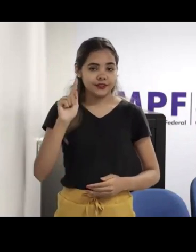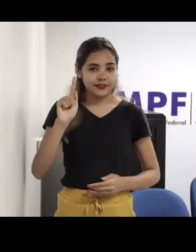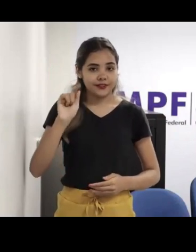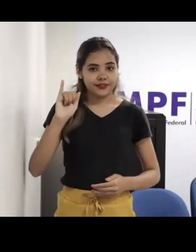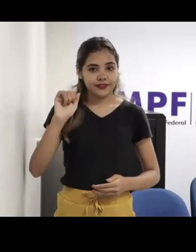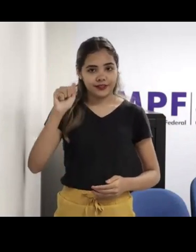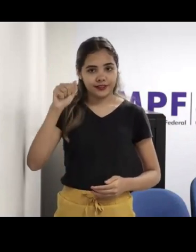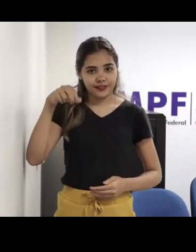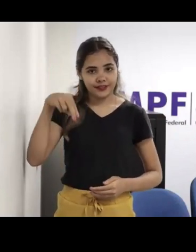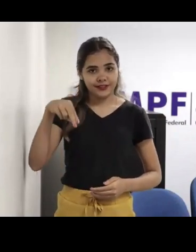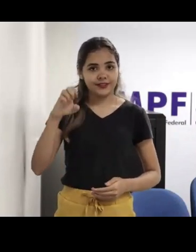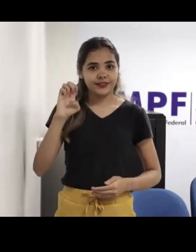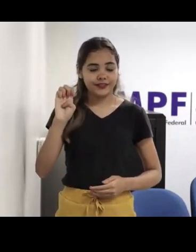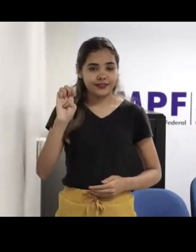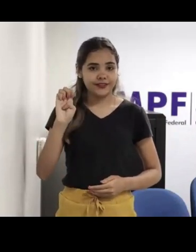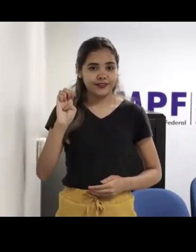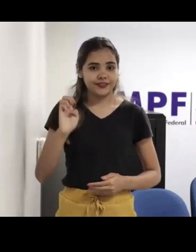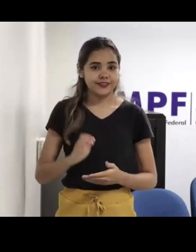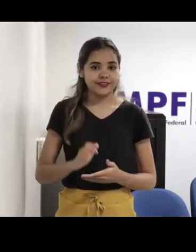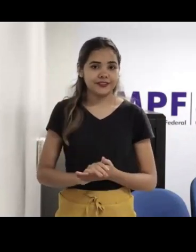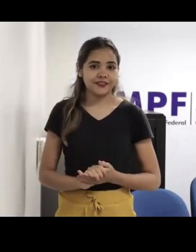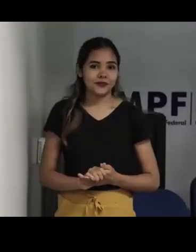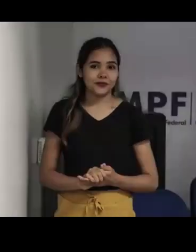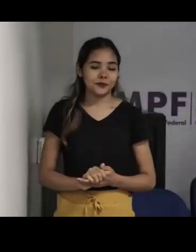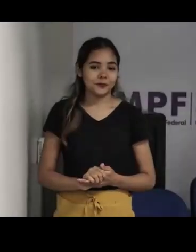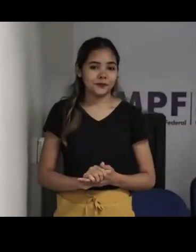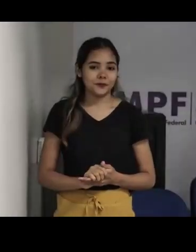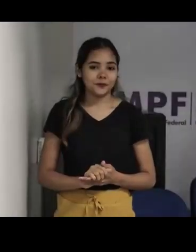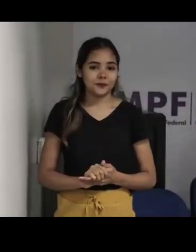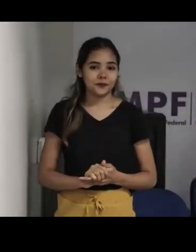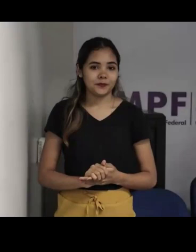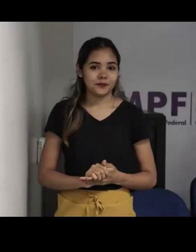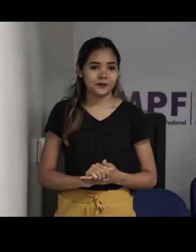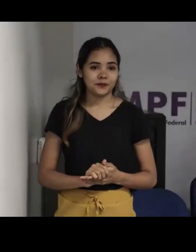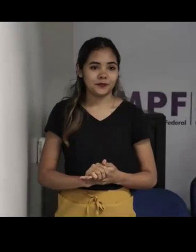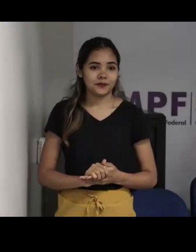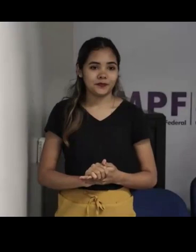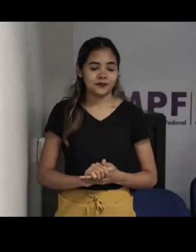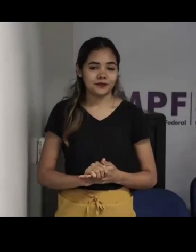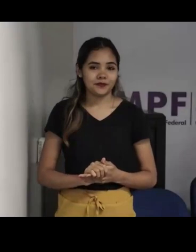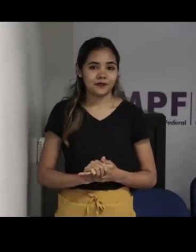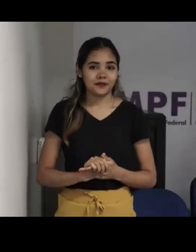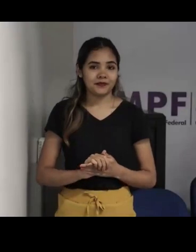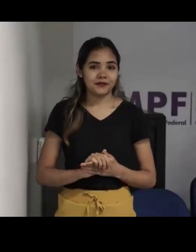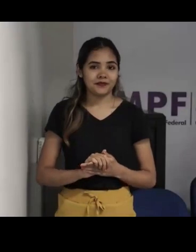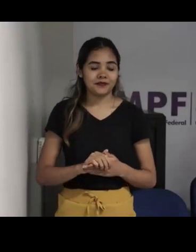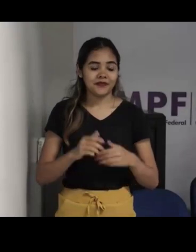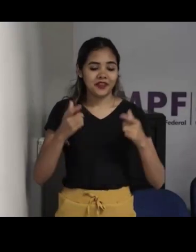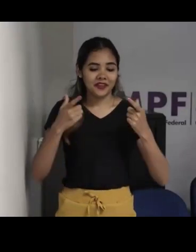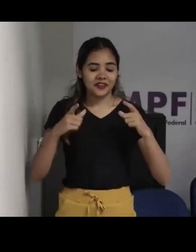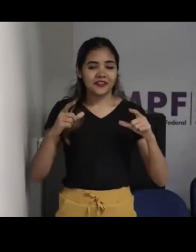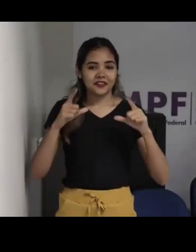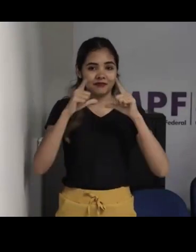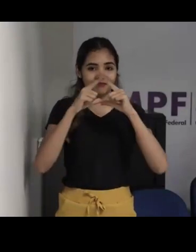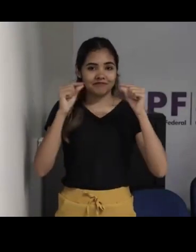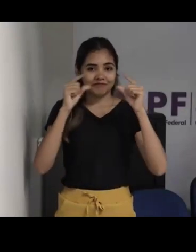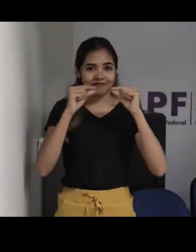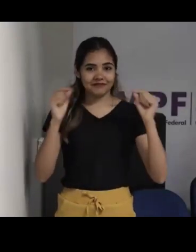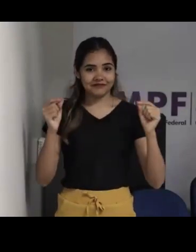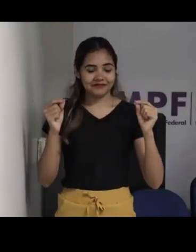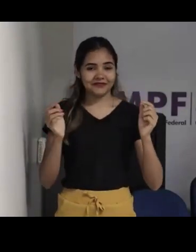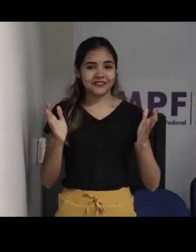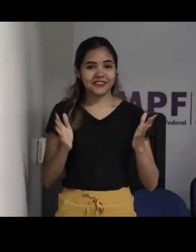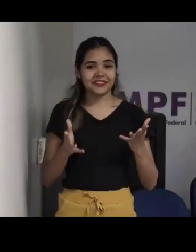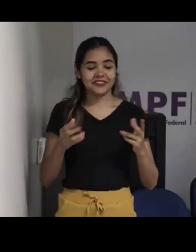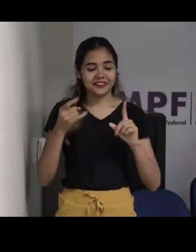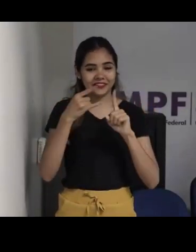Gianni Morcelli, que está aqui diretamente de Brasília para falar conosco hoje. Gianni, consegue nos ouvir,